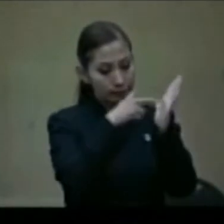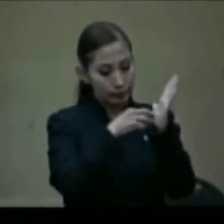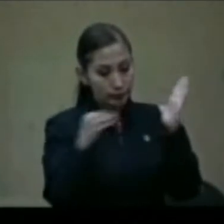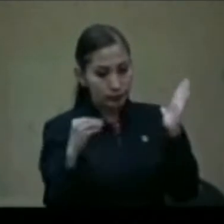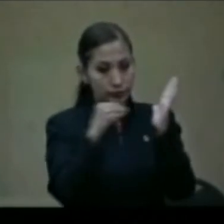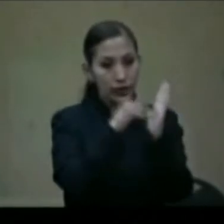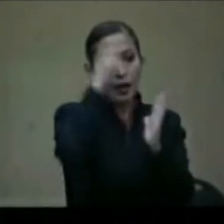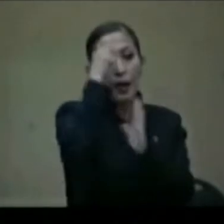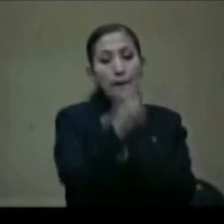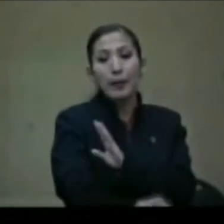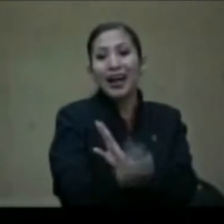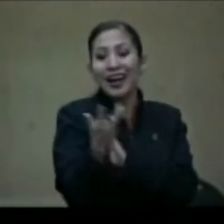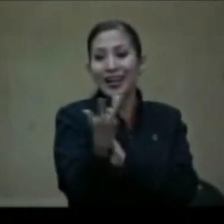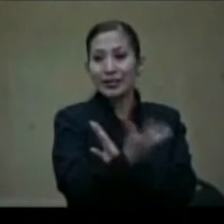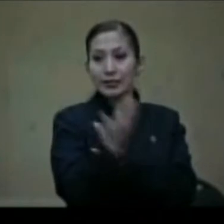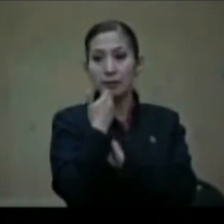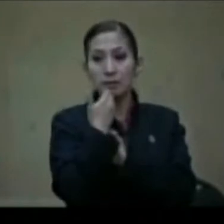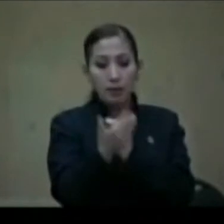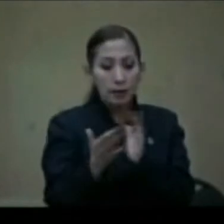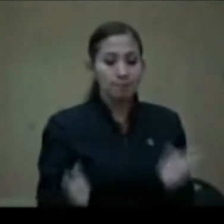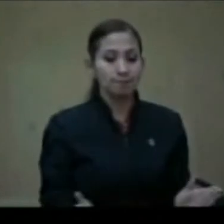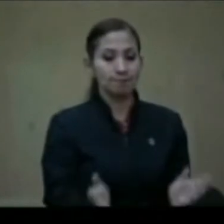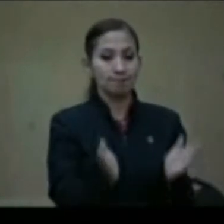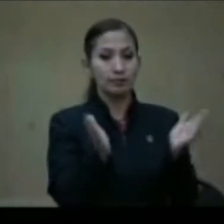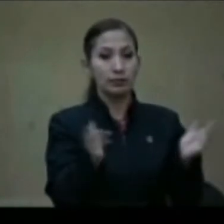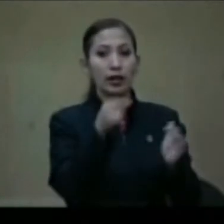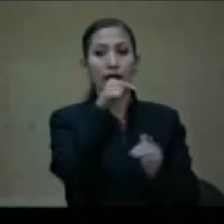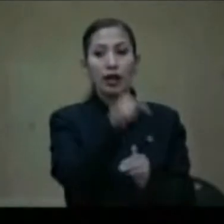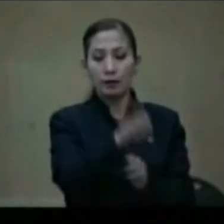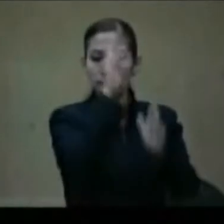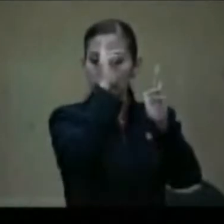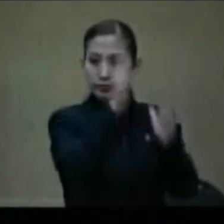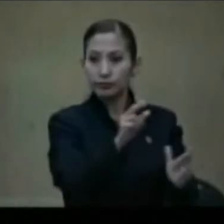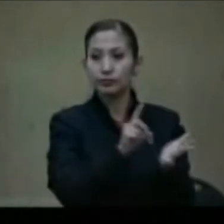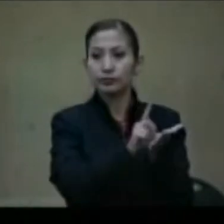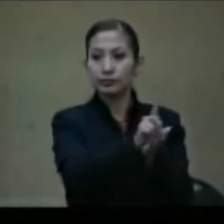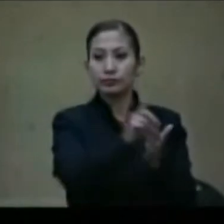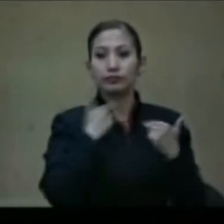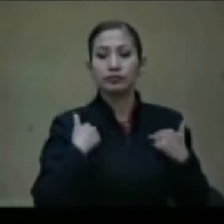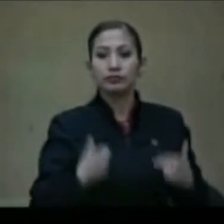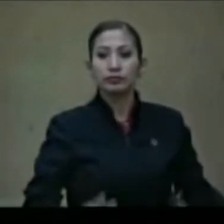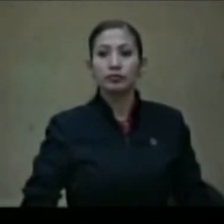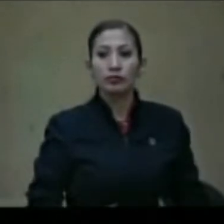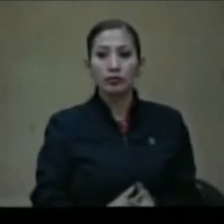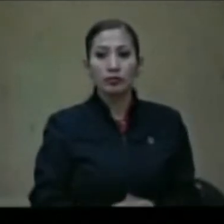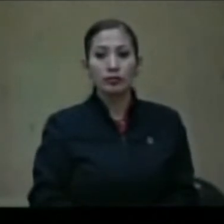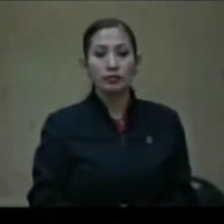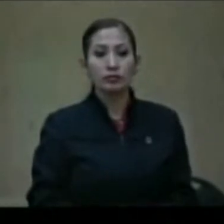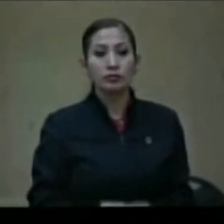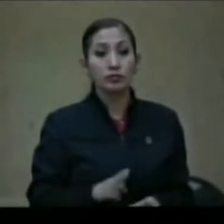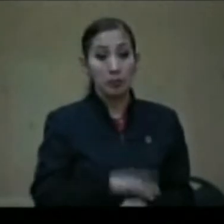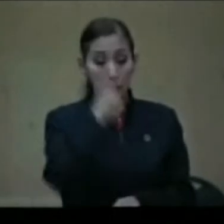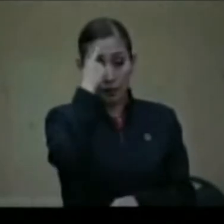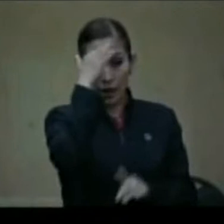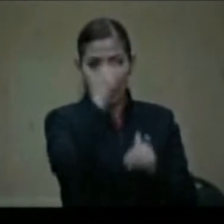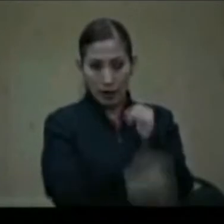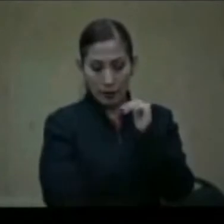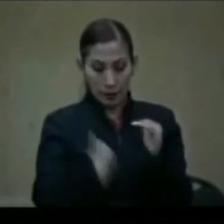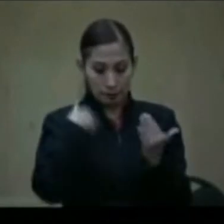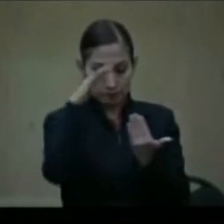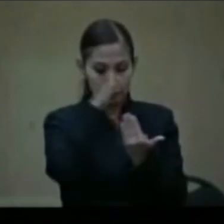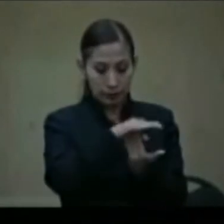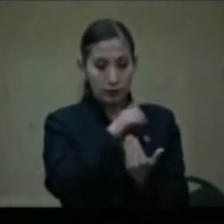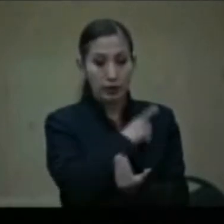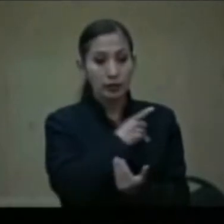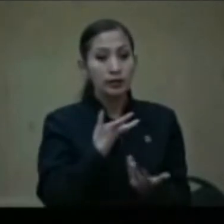para darle un mayor impulso al respeto de los derechos humanos. Para finalizar las mesas